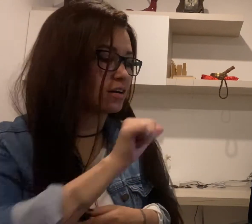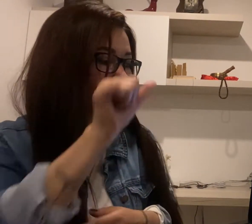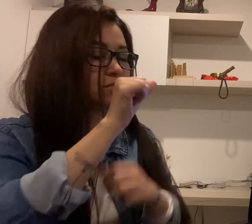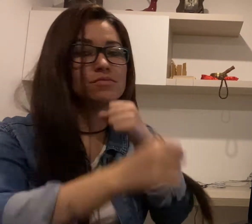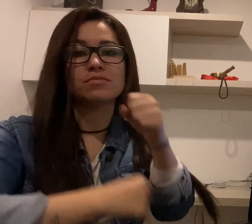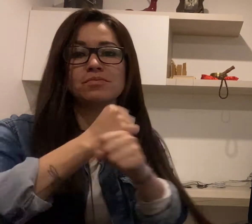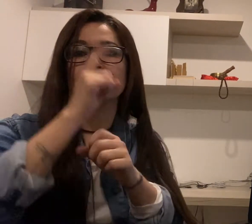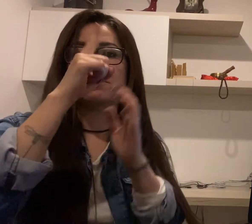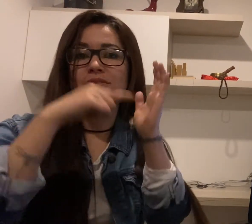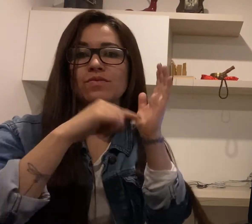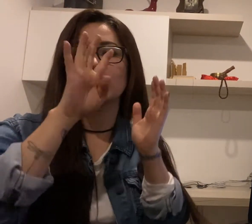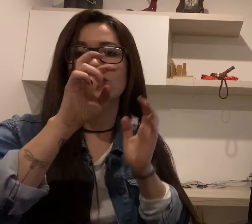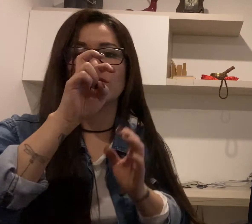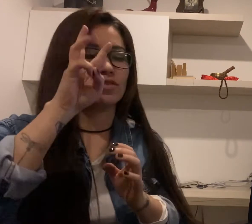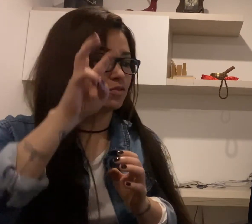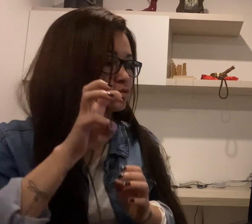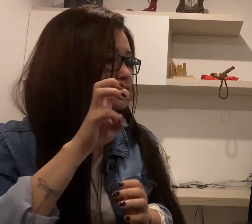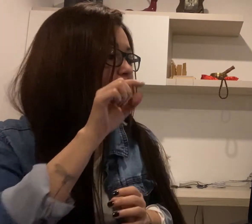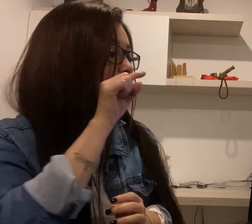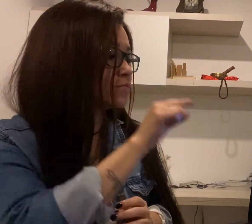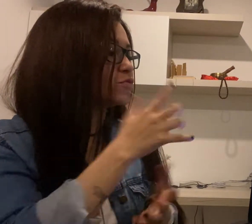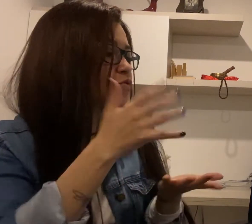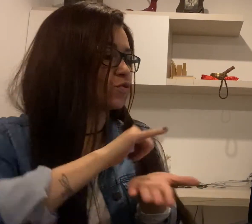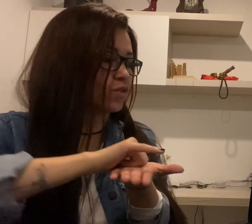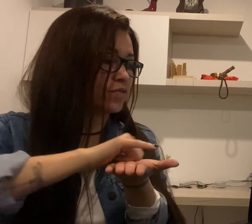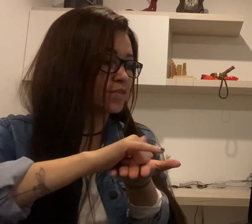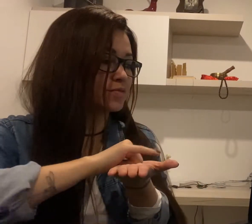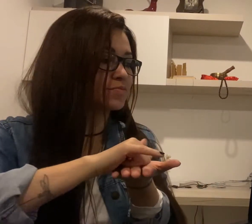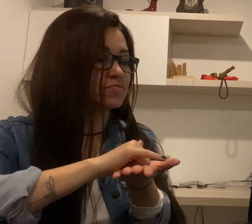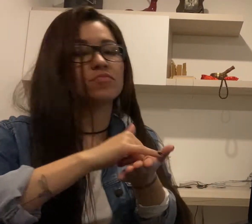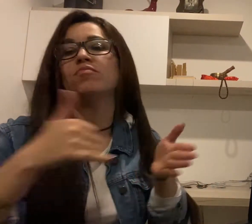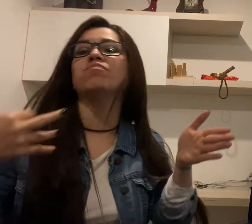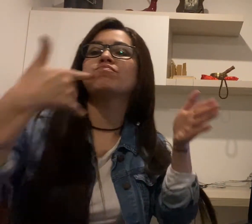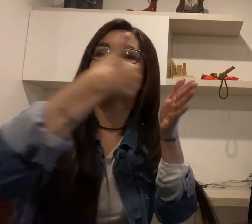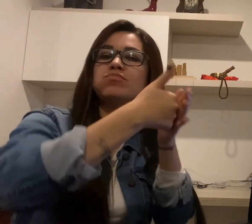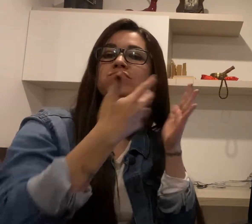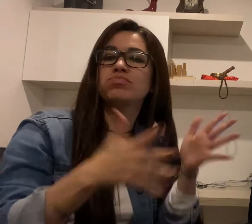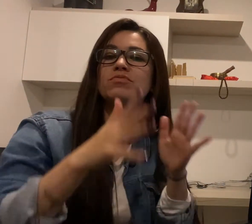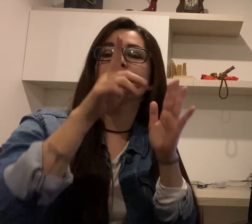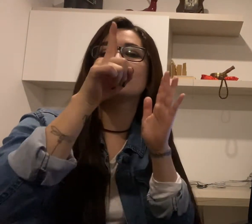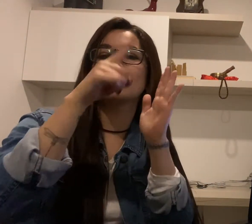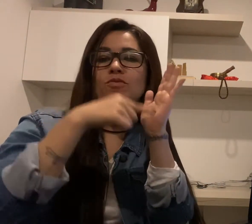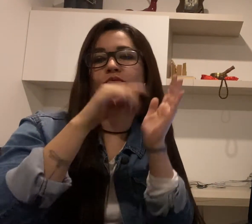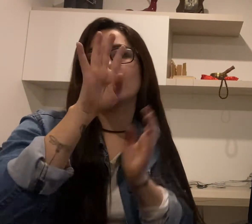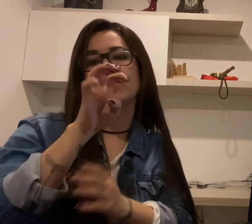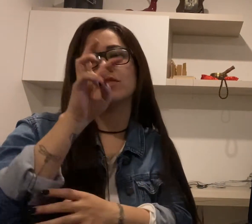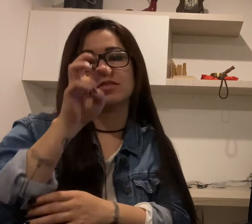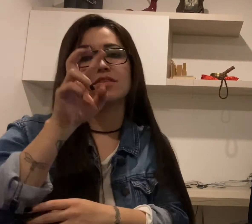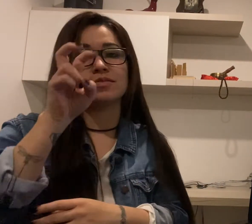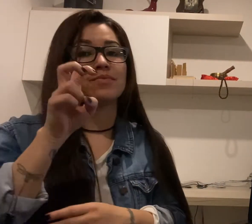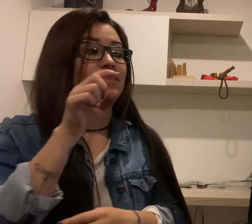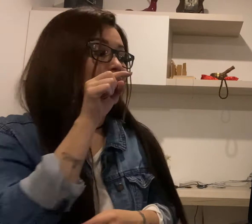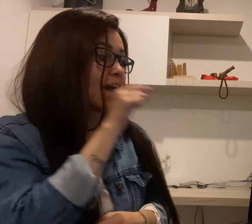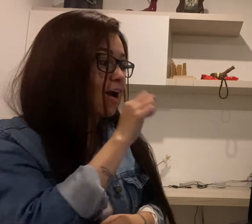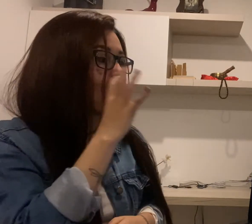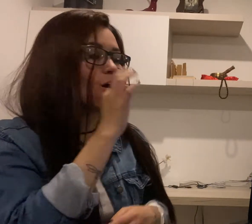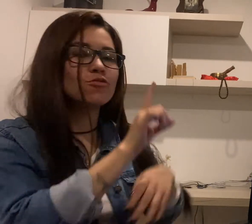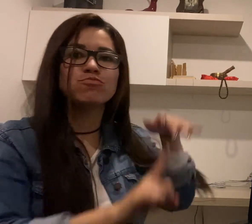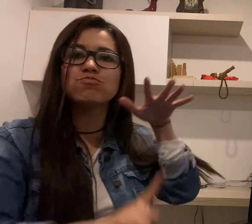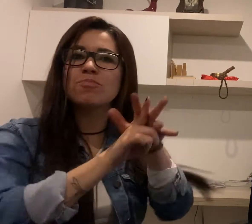nació en Pittsburgh en agosto de 1928 y murió en Nueva York el 22 de febrero de